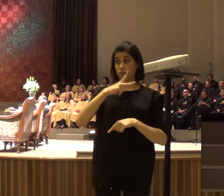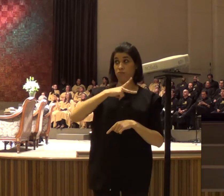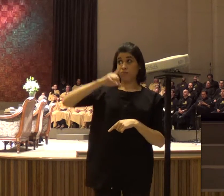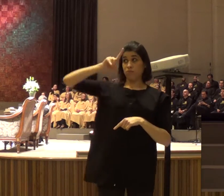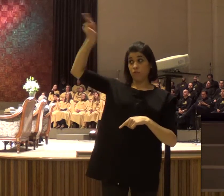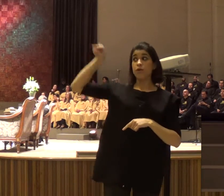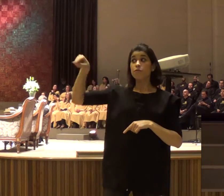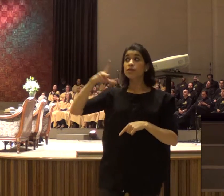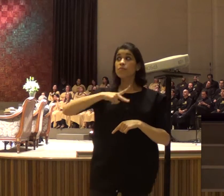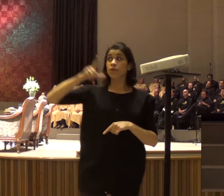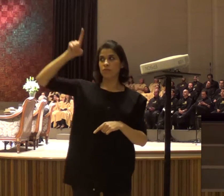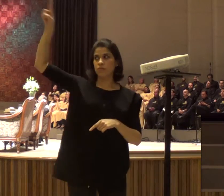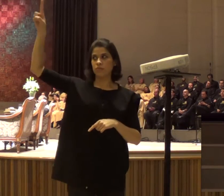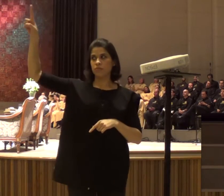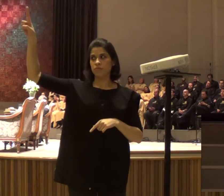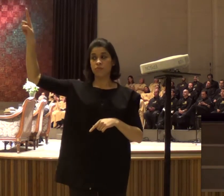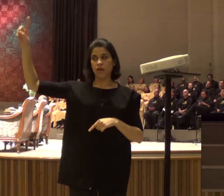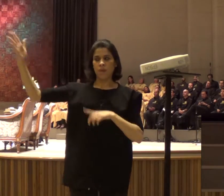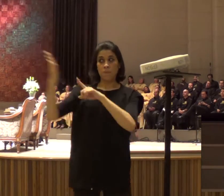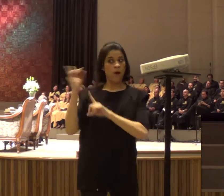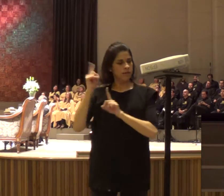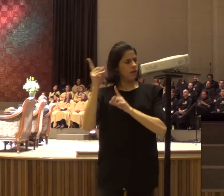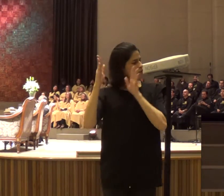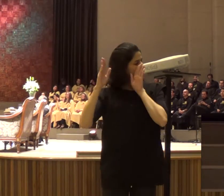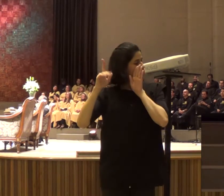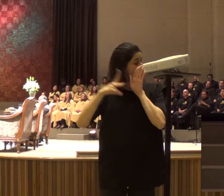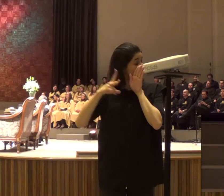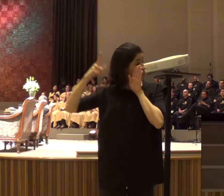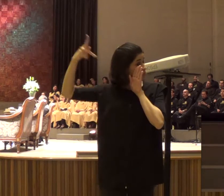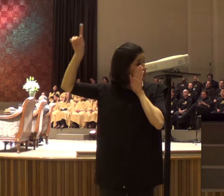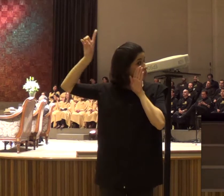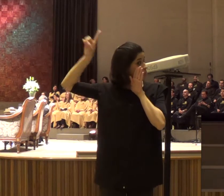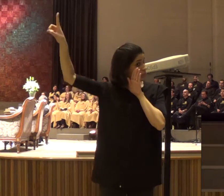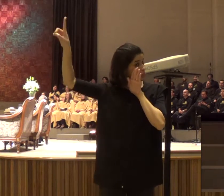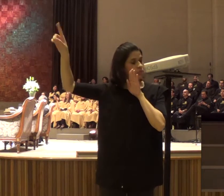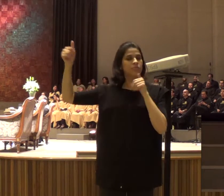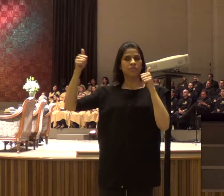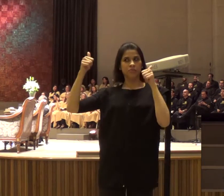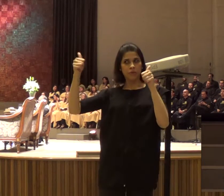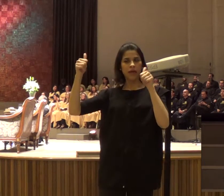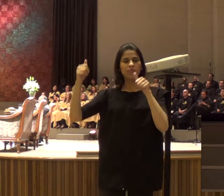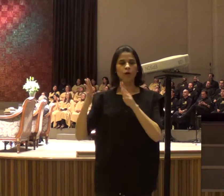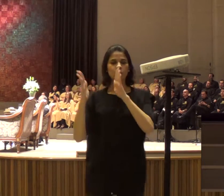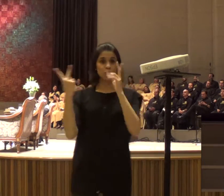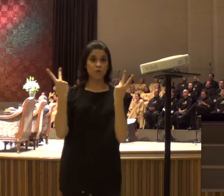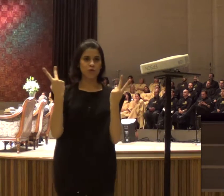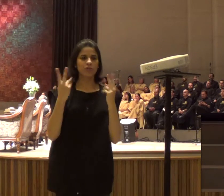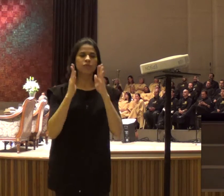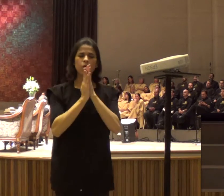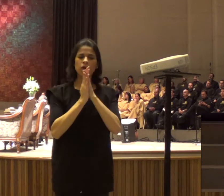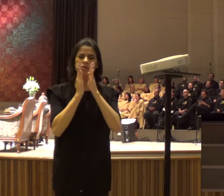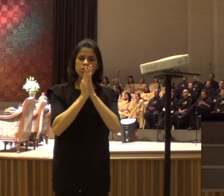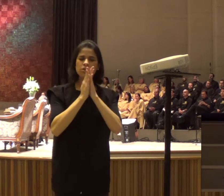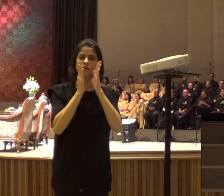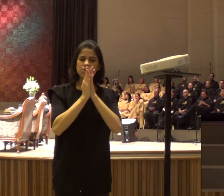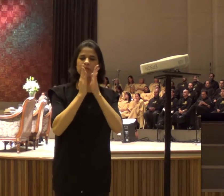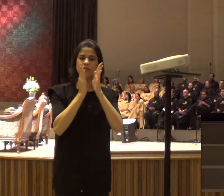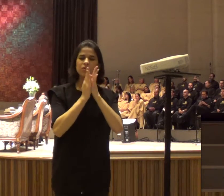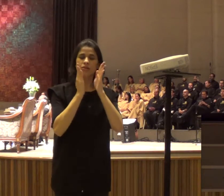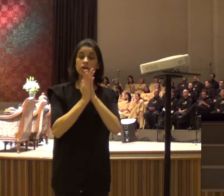vai falar para mim, qual é o teu sinal, e no dia tal, nós vamos conversar, para tomar a decisão, e aí eu pedi um